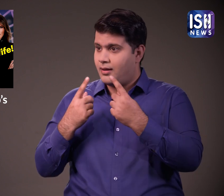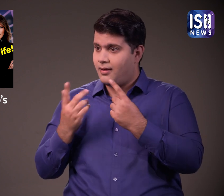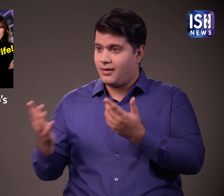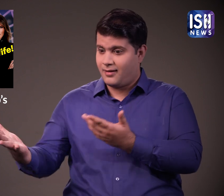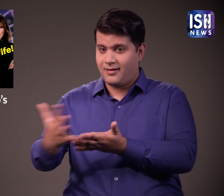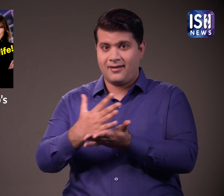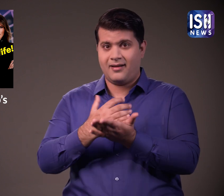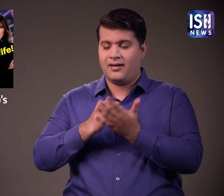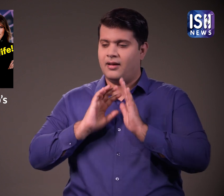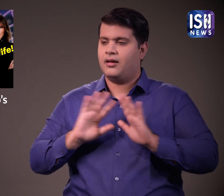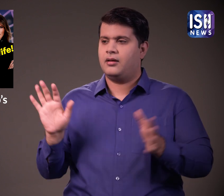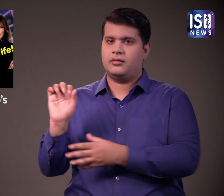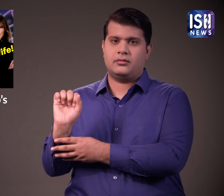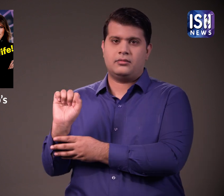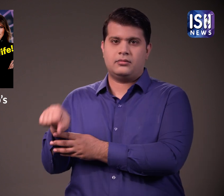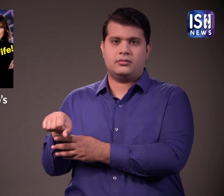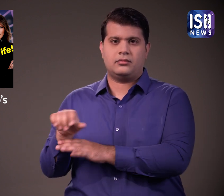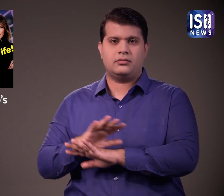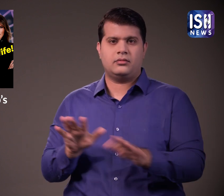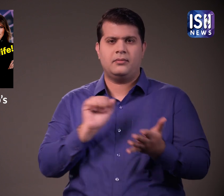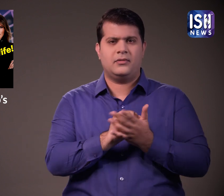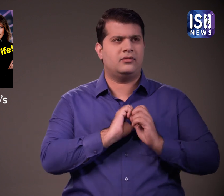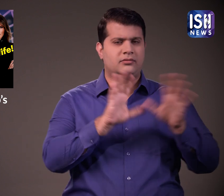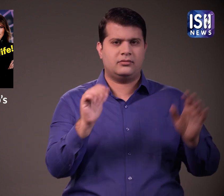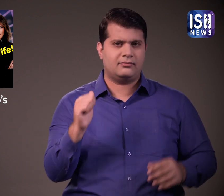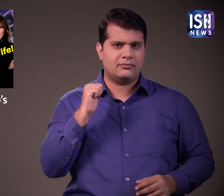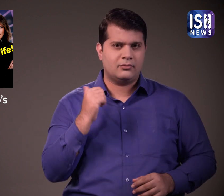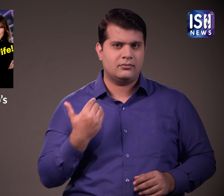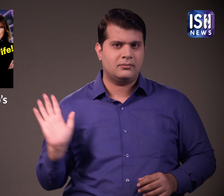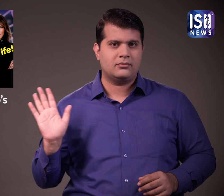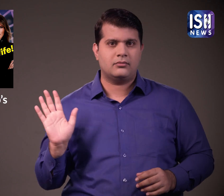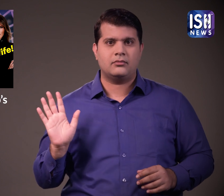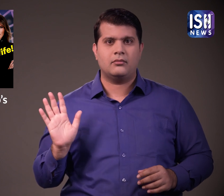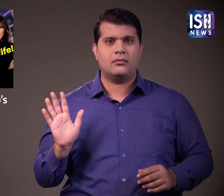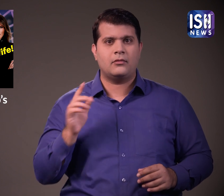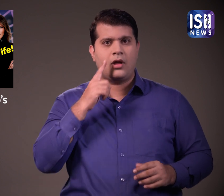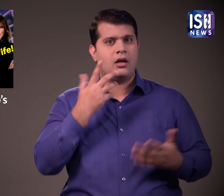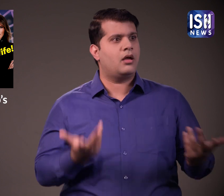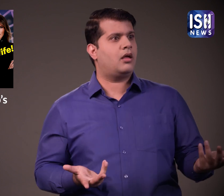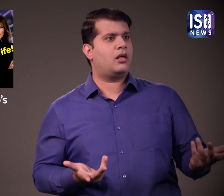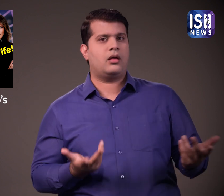उससे जानकारी ली गई लेकिन पैसा कभी नहीं दिया गया और कहानी भी कभी प्रकाशित नहीं हुई